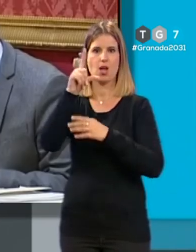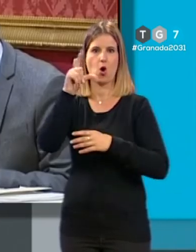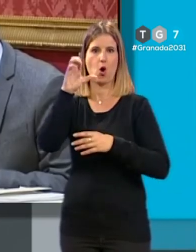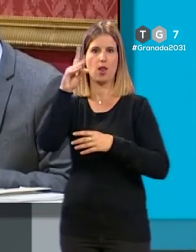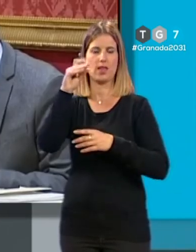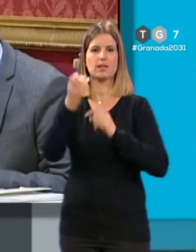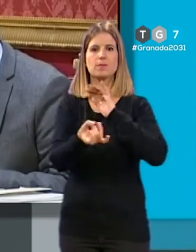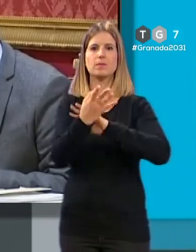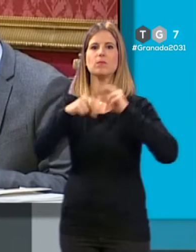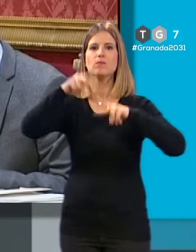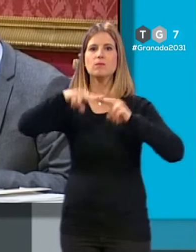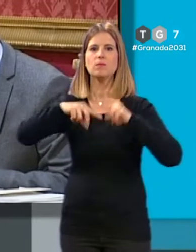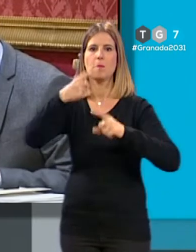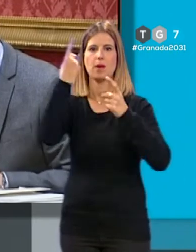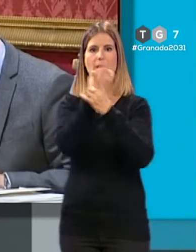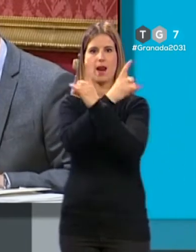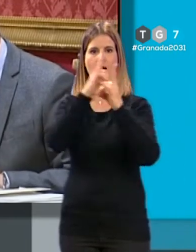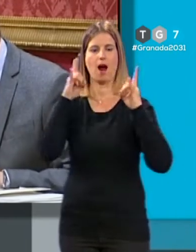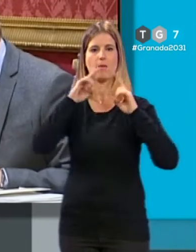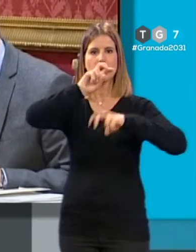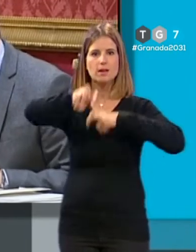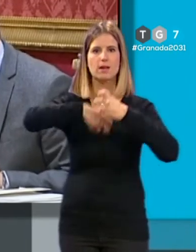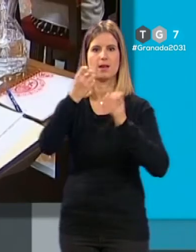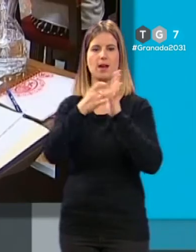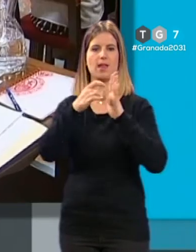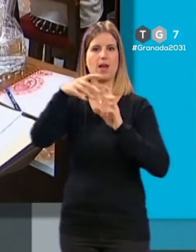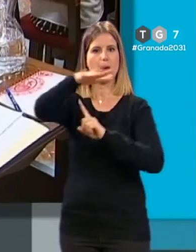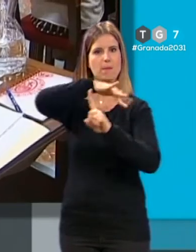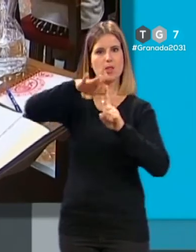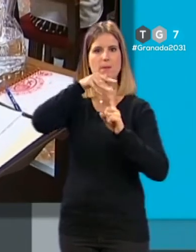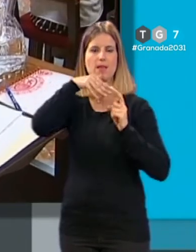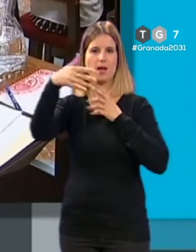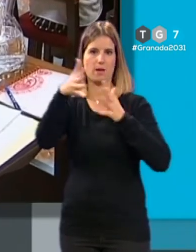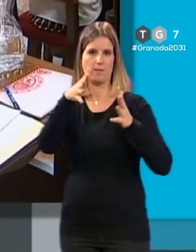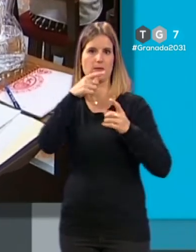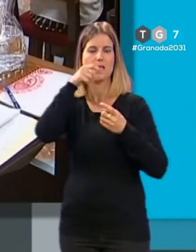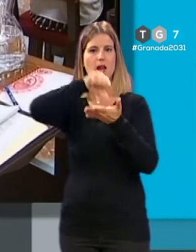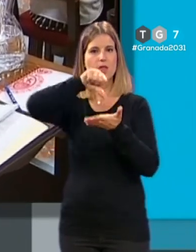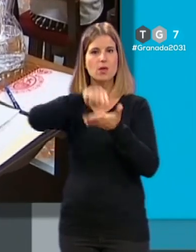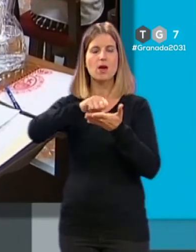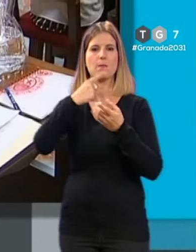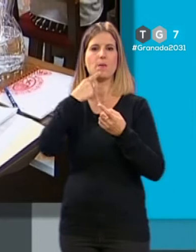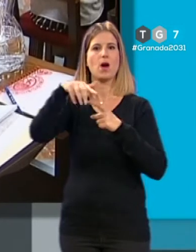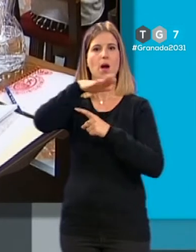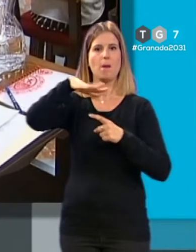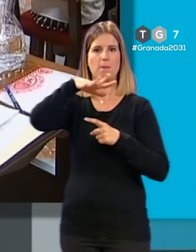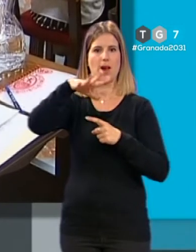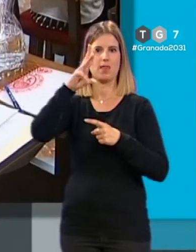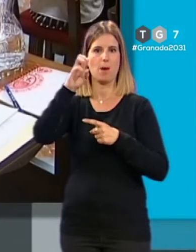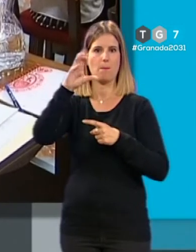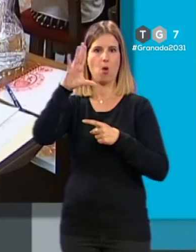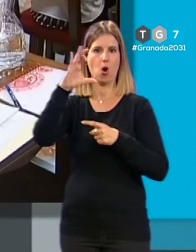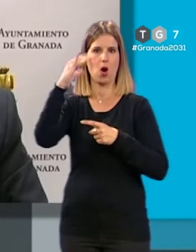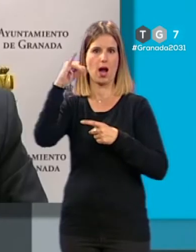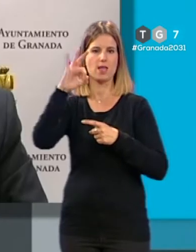la construcción del primer sumidero de árboles para regenerar la calidad medioambiental de la ciudad en Lancha del Genil, y el arreglo de la Plaza Polo y Caña, y una fuente ornamental